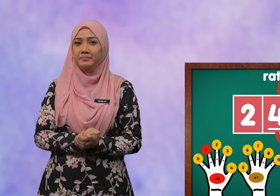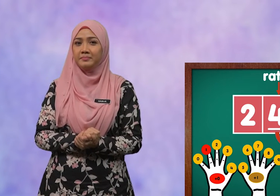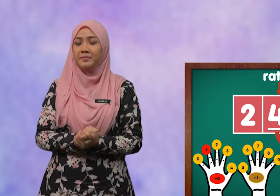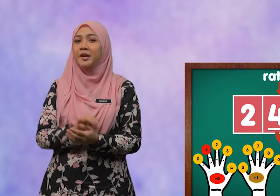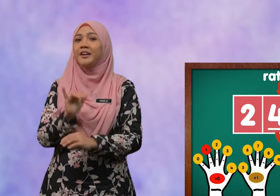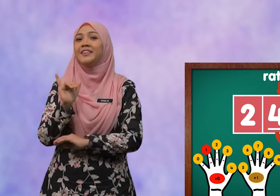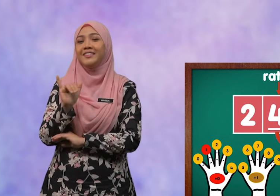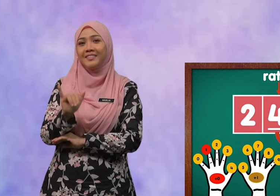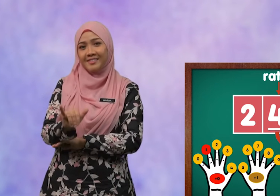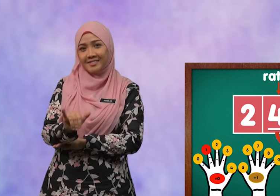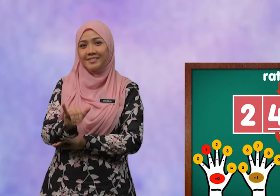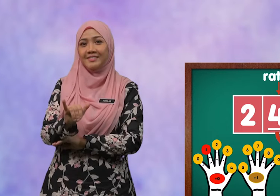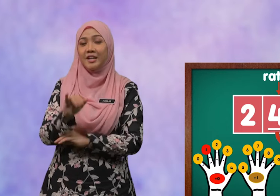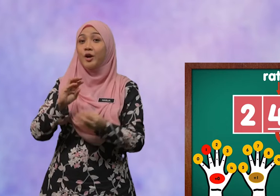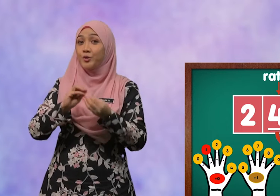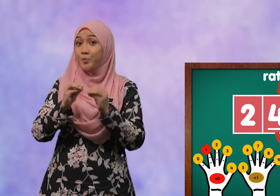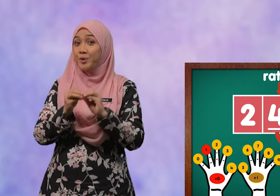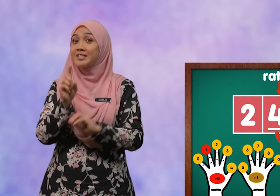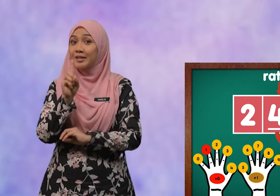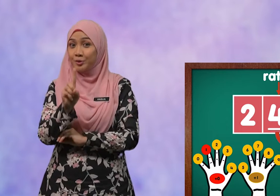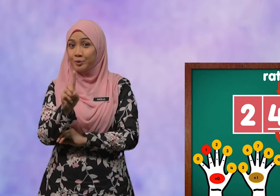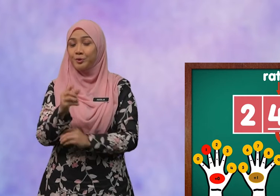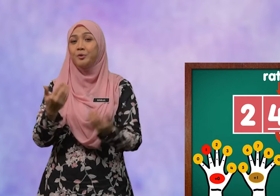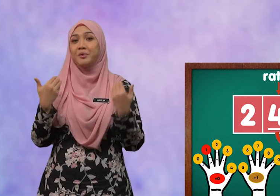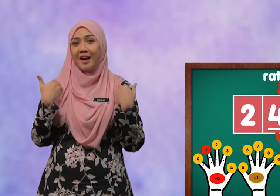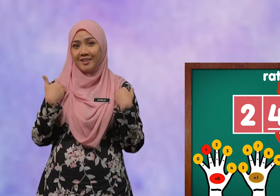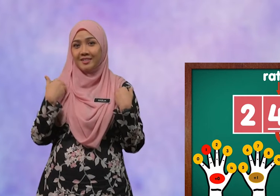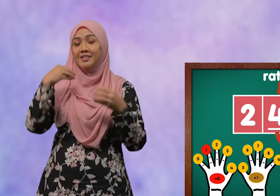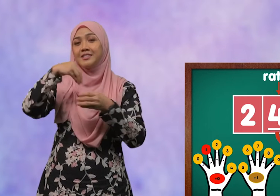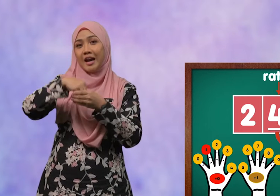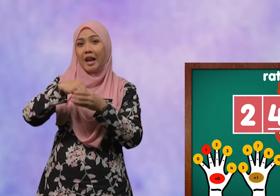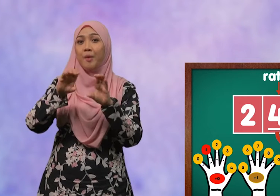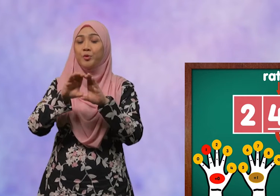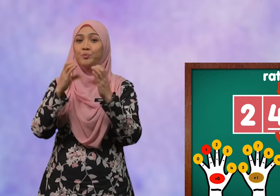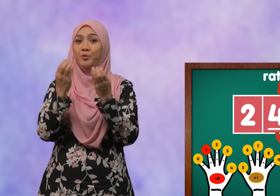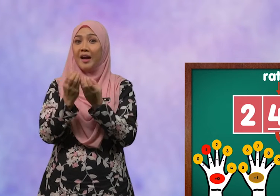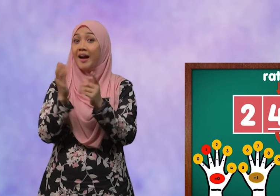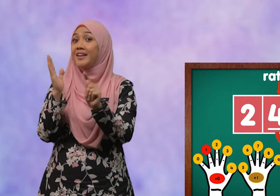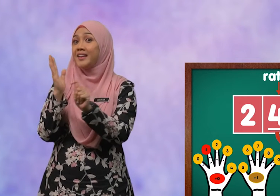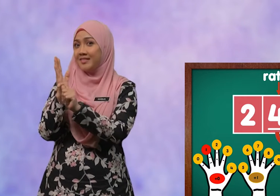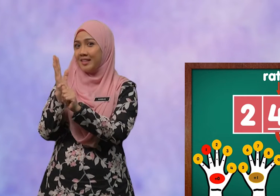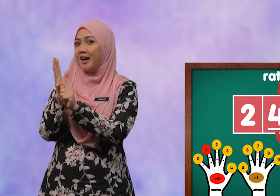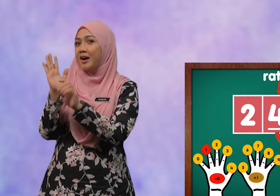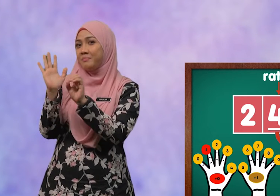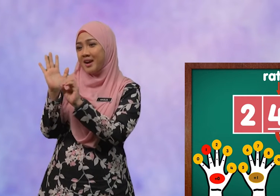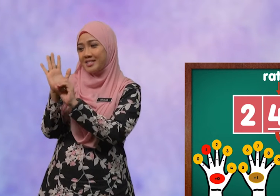Ya, nombor satu berada dalam kumpulan tambah